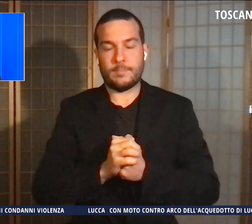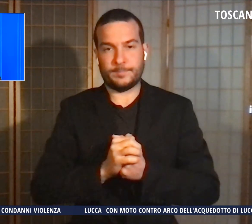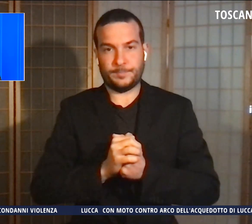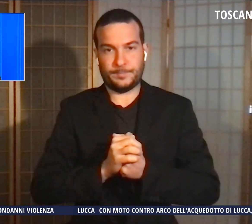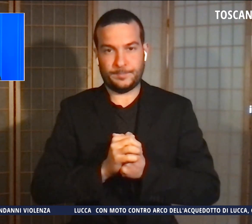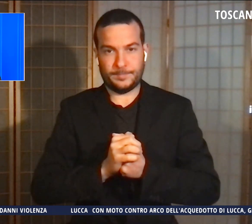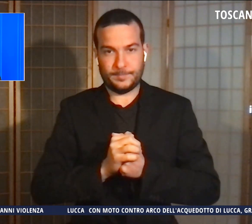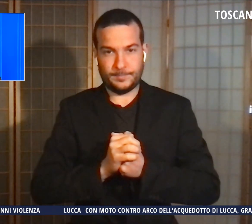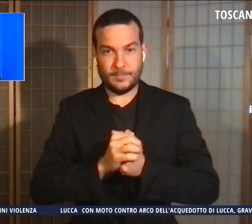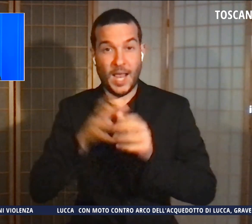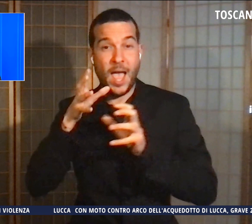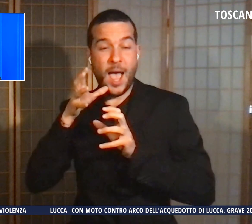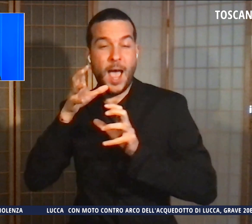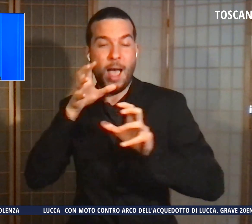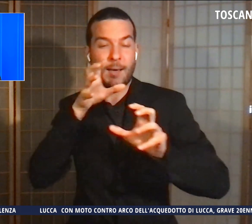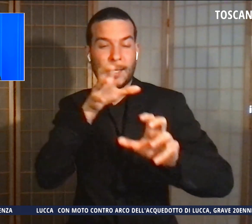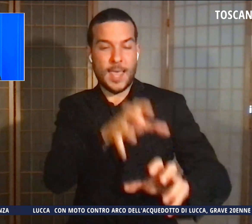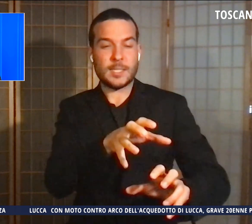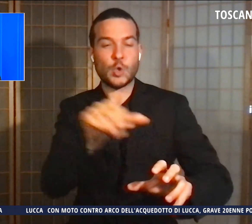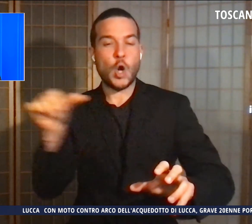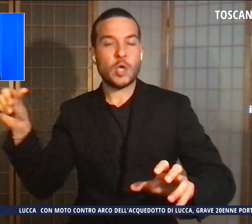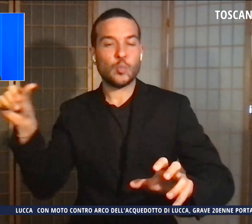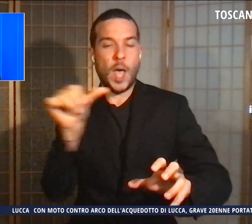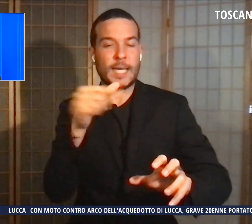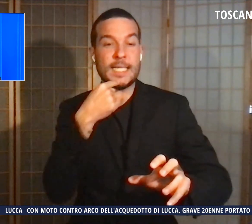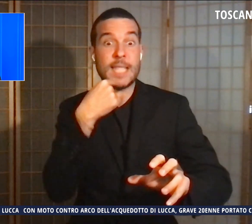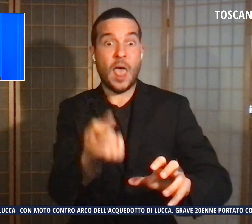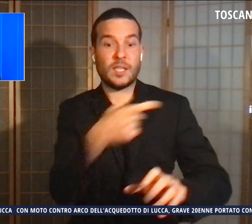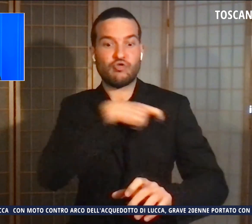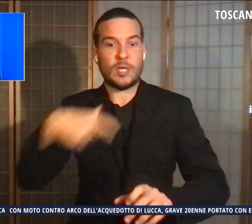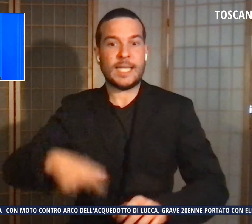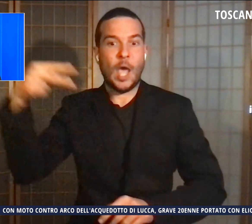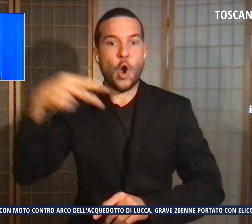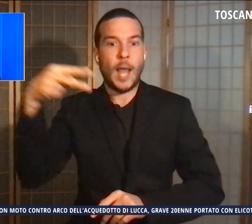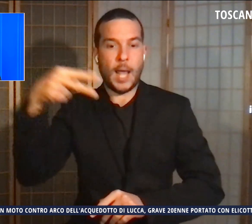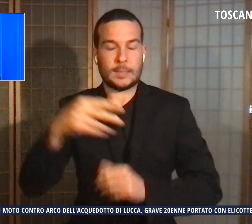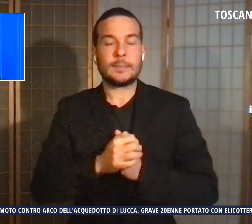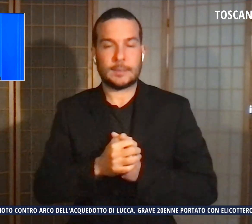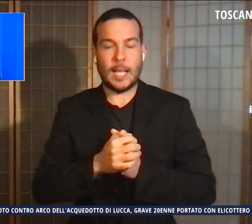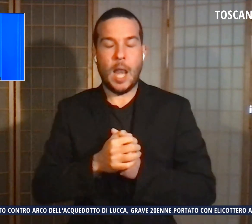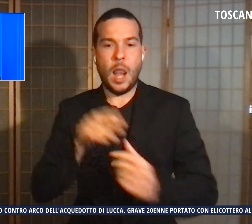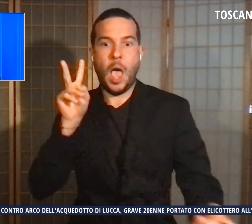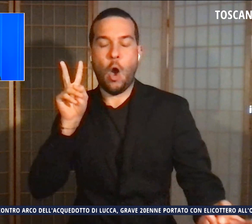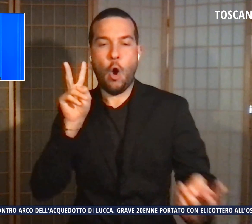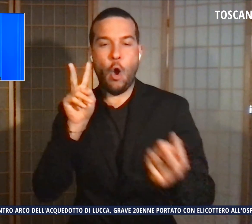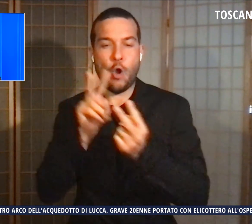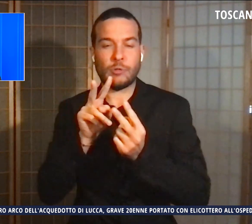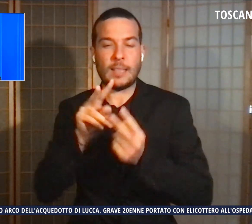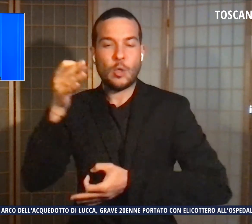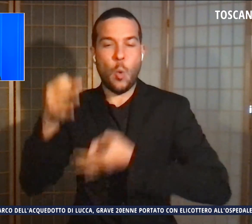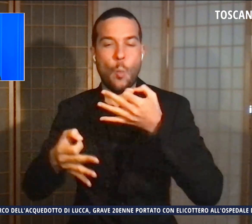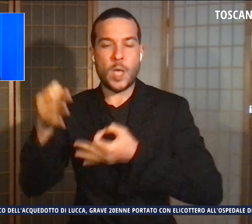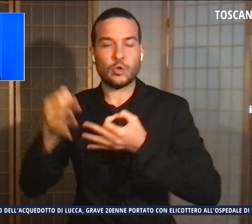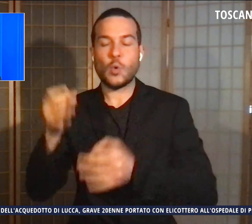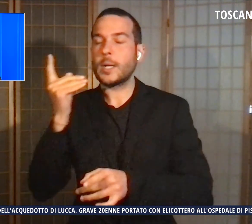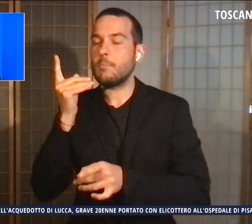squadrista, parla il sindaco Dario Nardella, che ha contattato il questore perché venga fatta chiarezza al